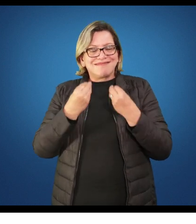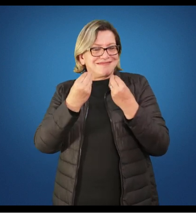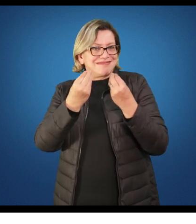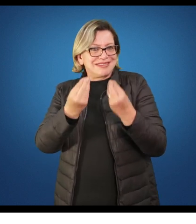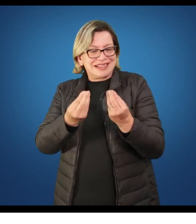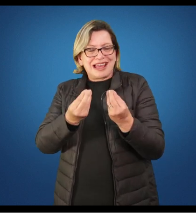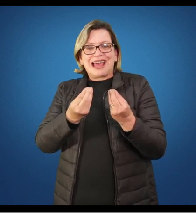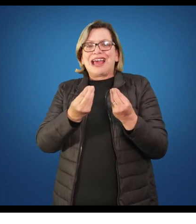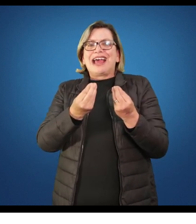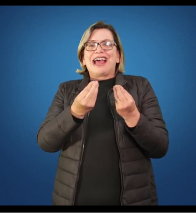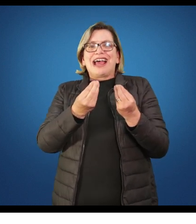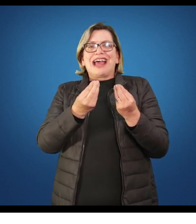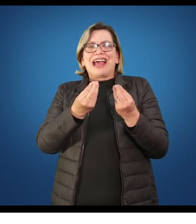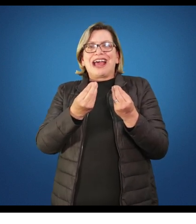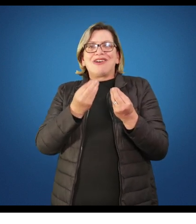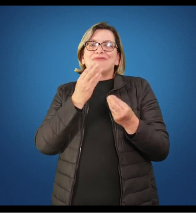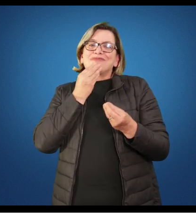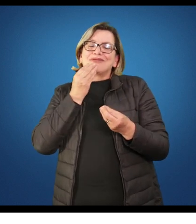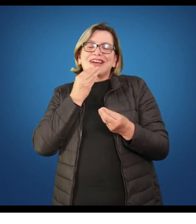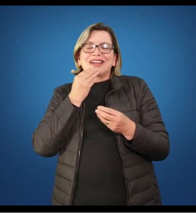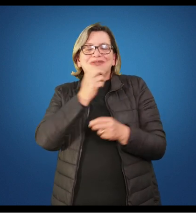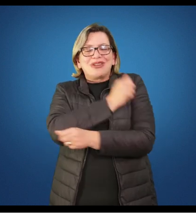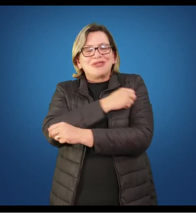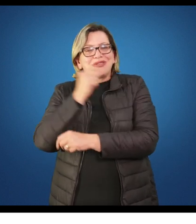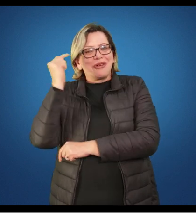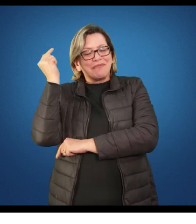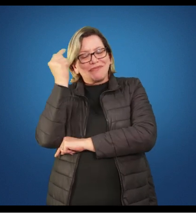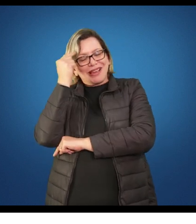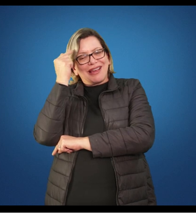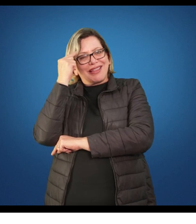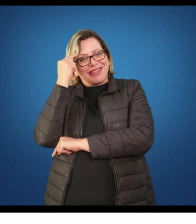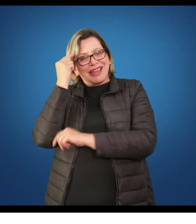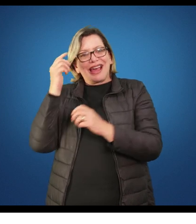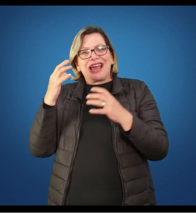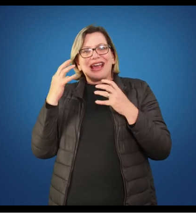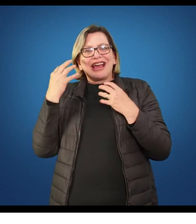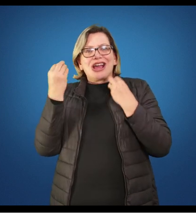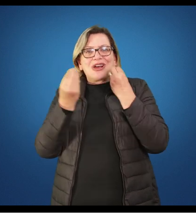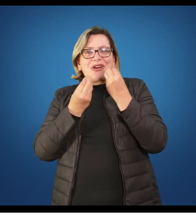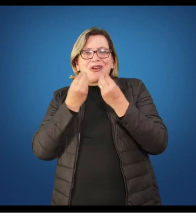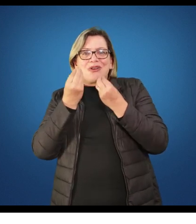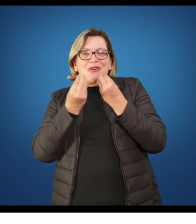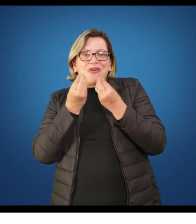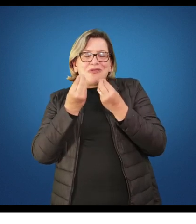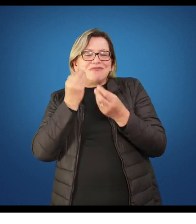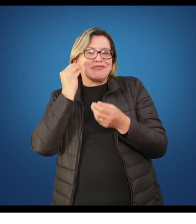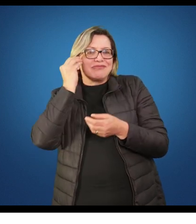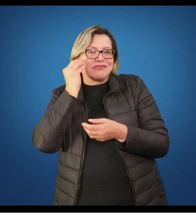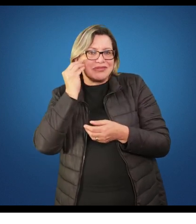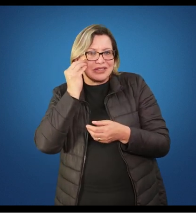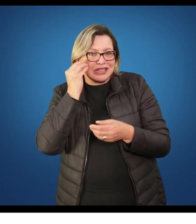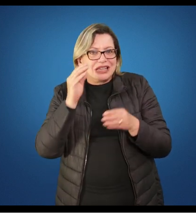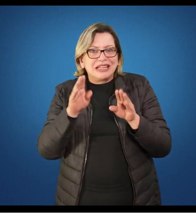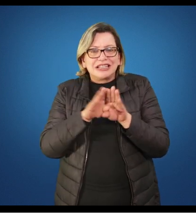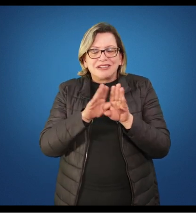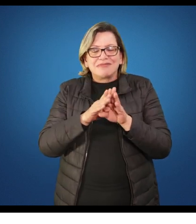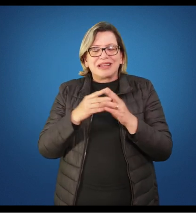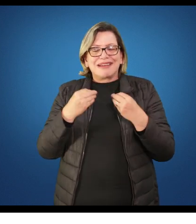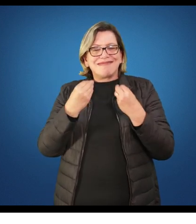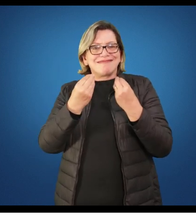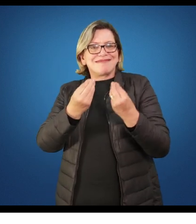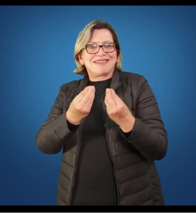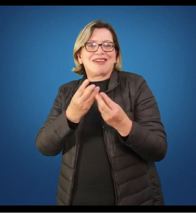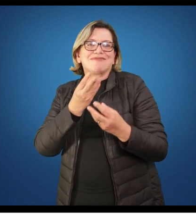pensa, reflita e converse sobre essas vivências e ofertar oportunidades, então, para que eles possam buscar